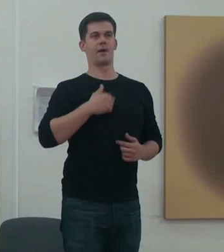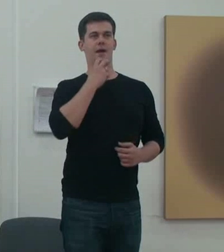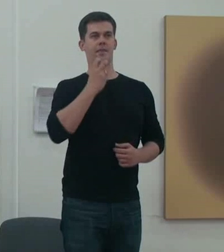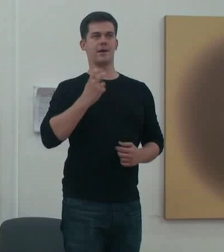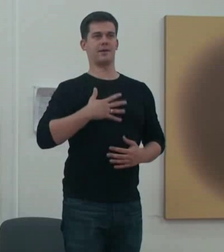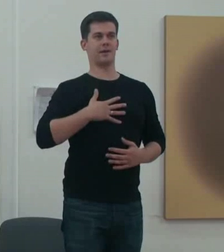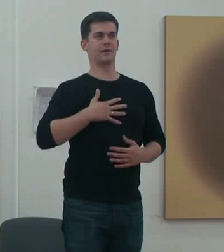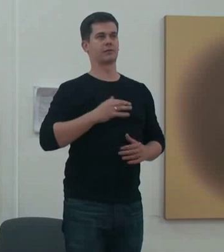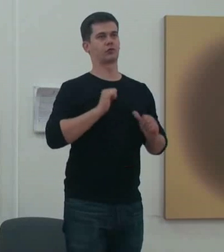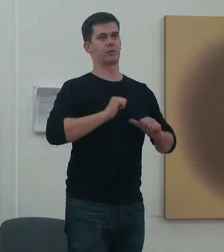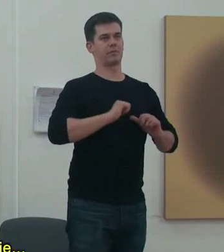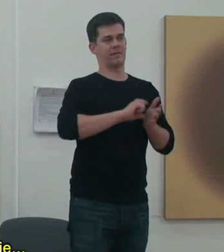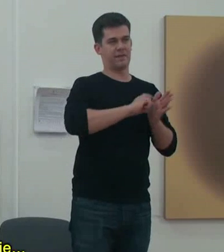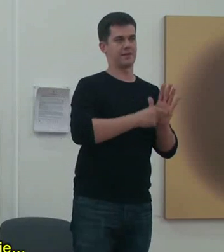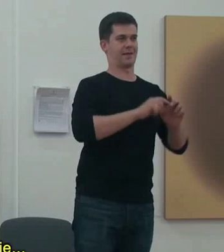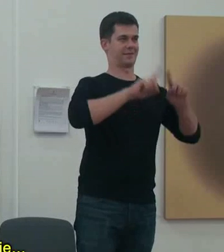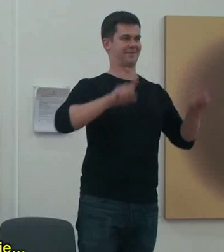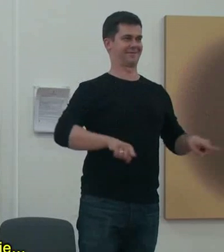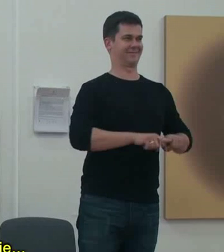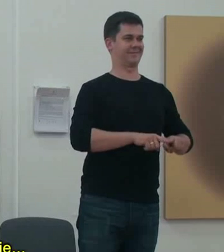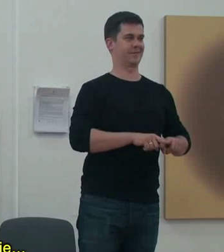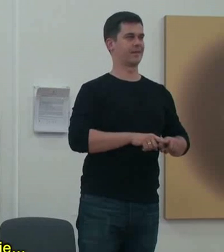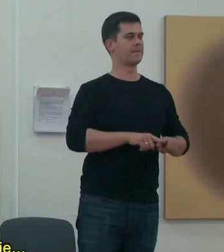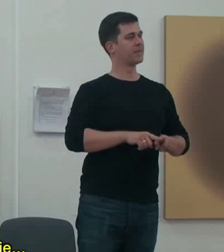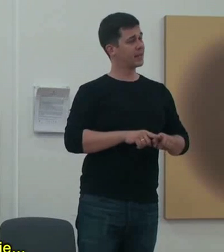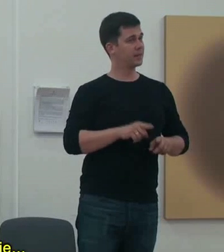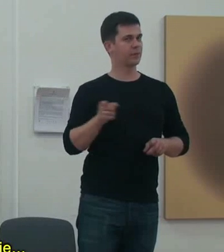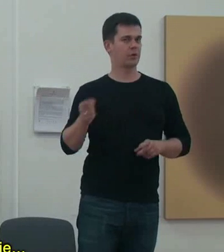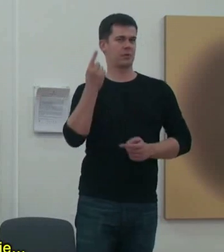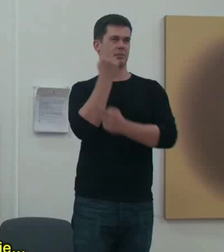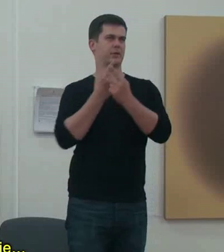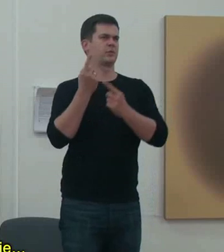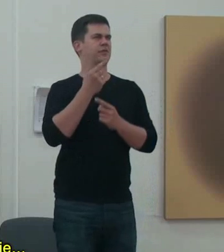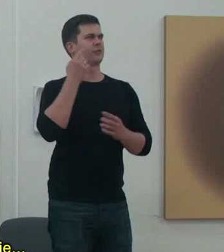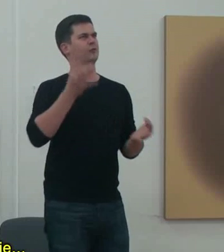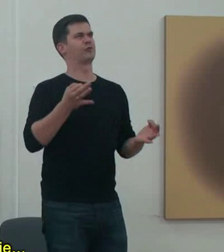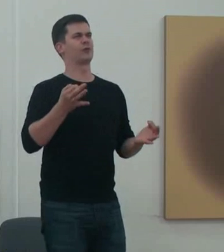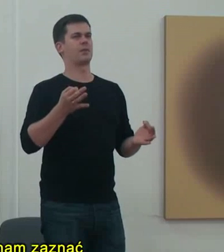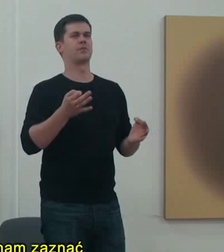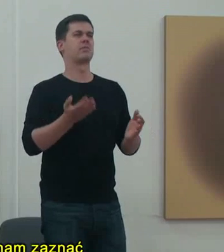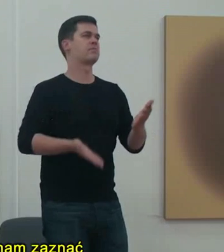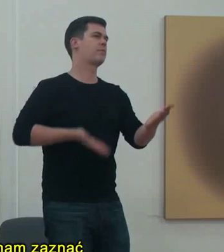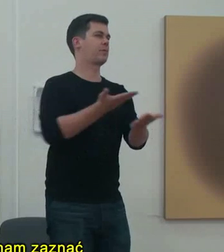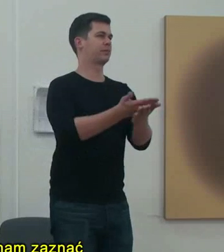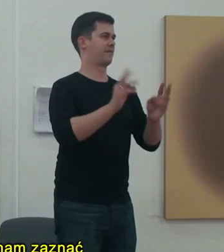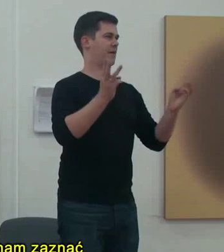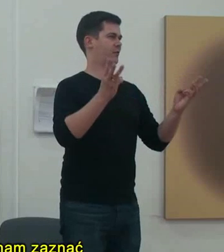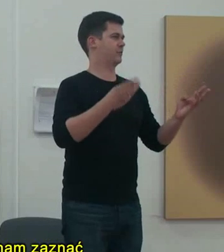energię, którą czerpiemy z zewnątrz. I pomyślałam sobie, zastanawiając się nad tym, jaki materiał